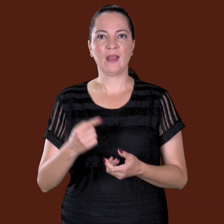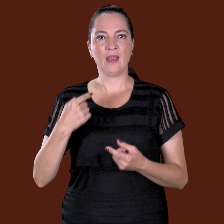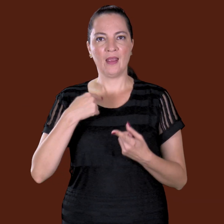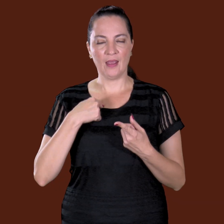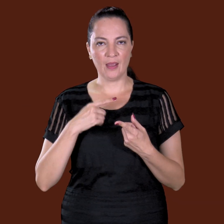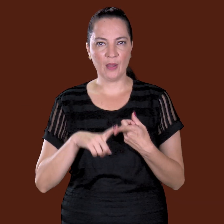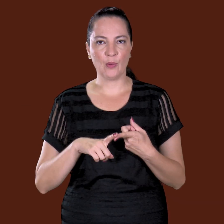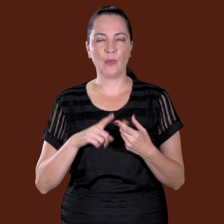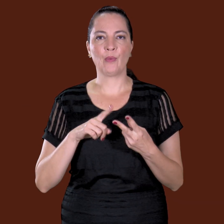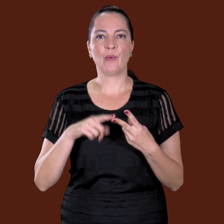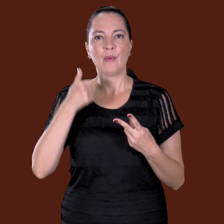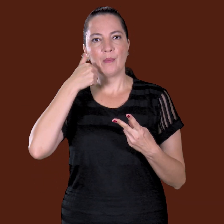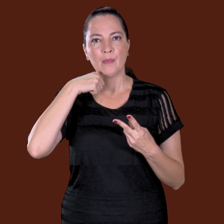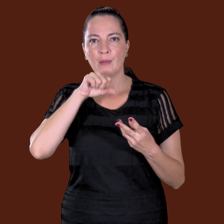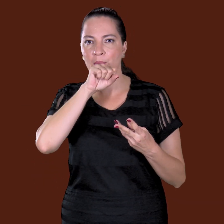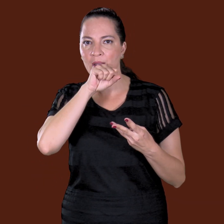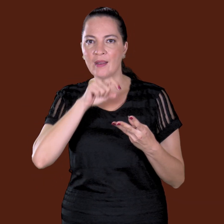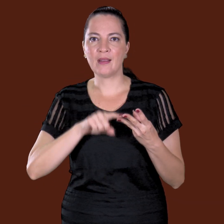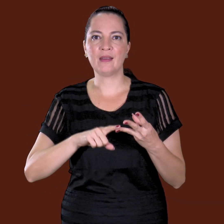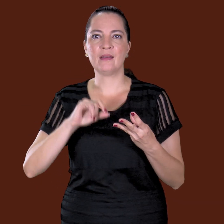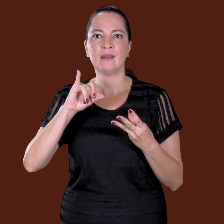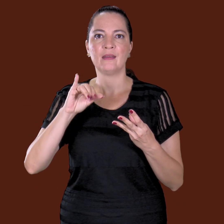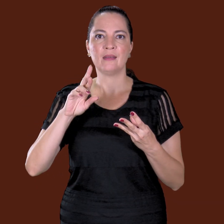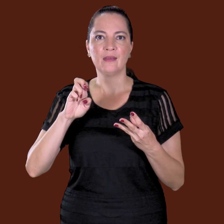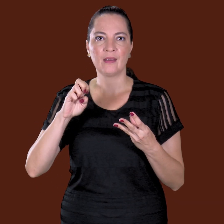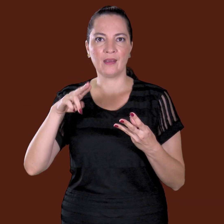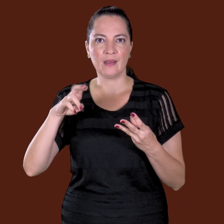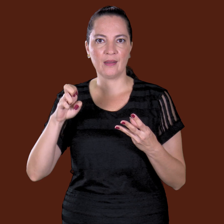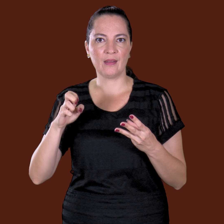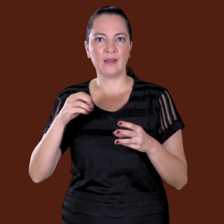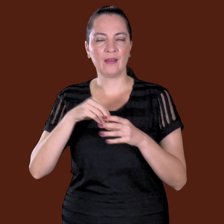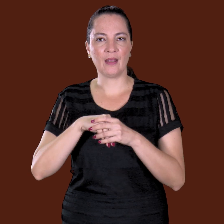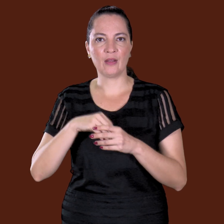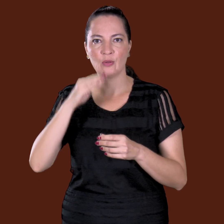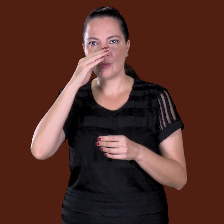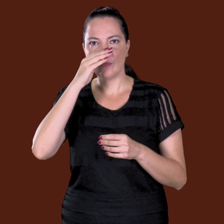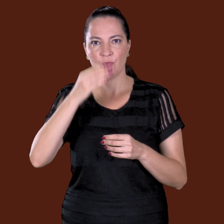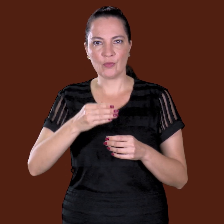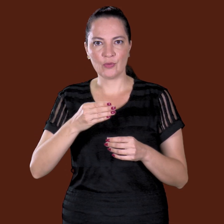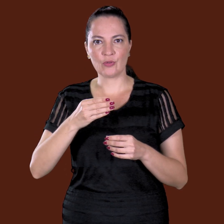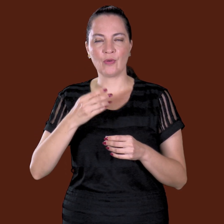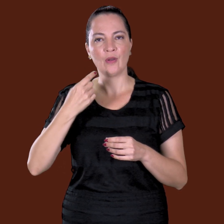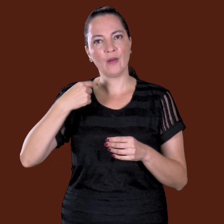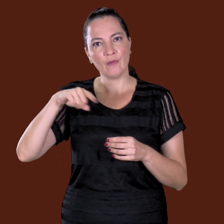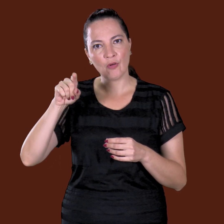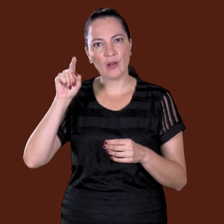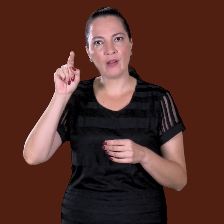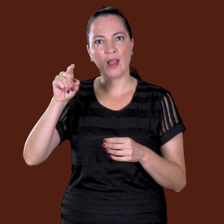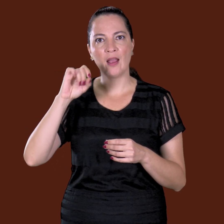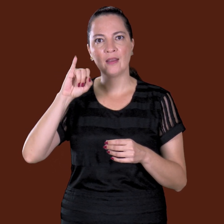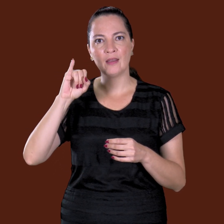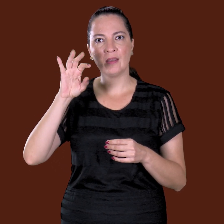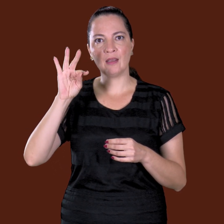Eu, a mamãe e a Irene, num Fusca, né, eu tinha um Fusca, fomos em Tuguara,